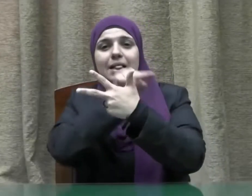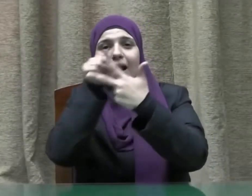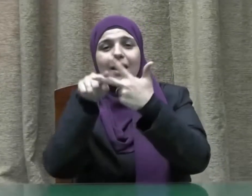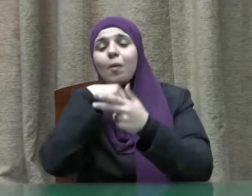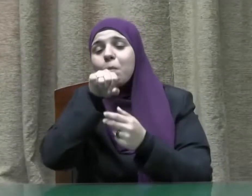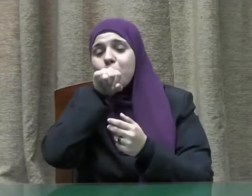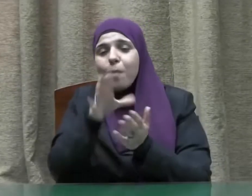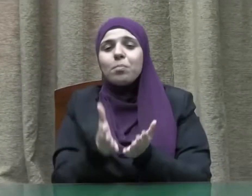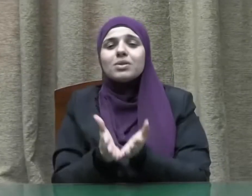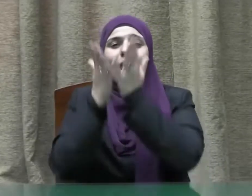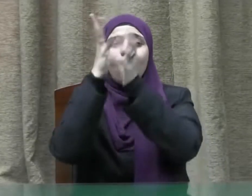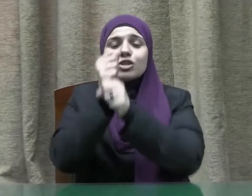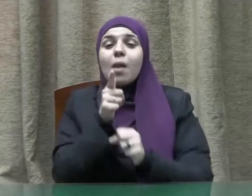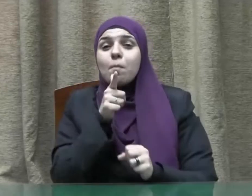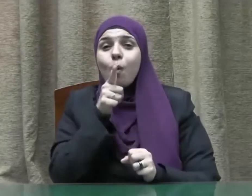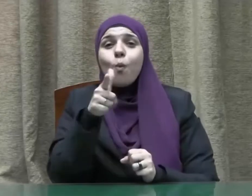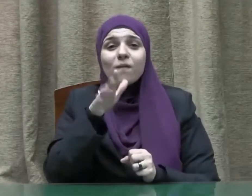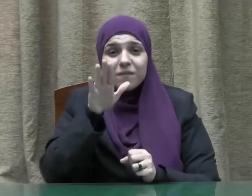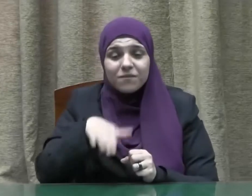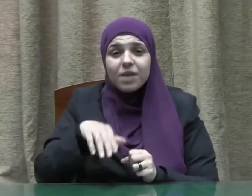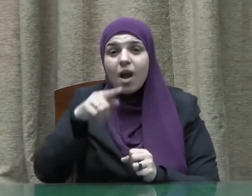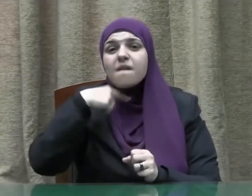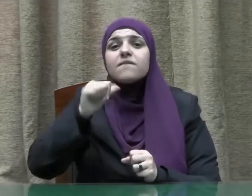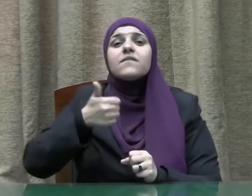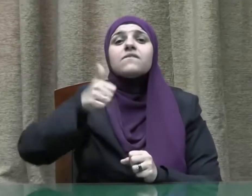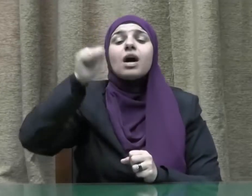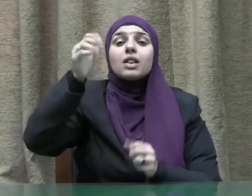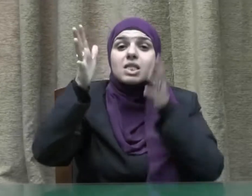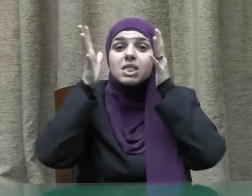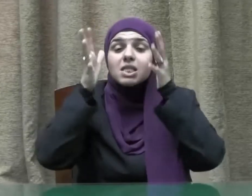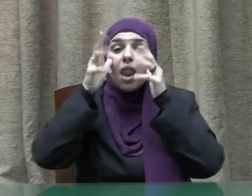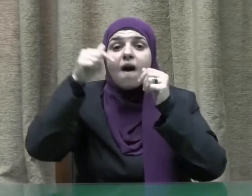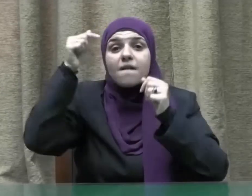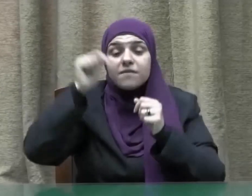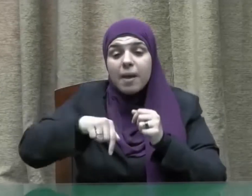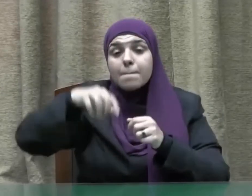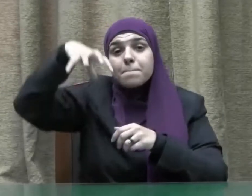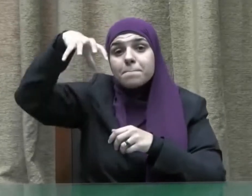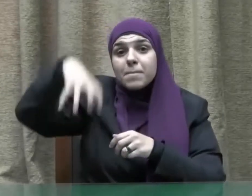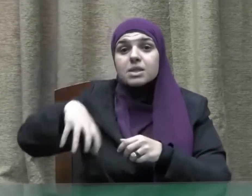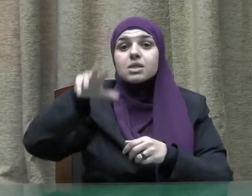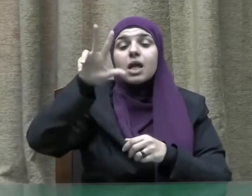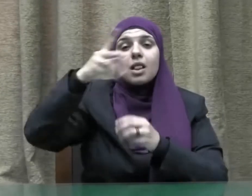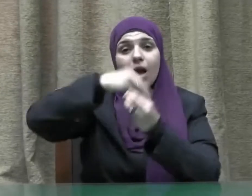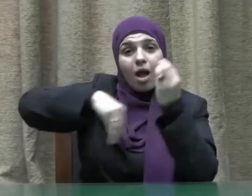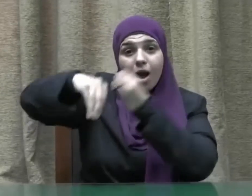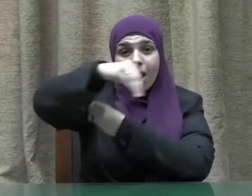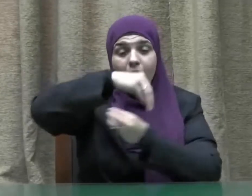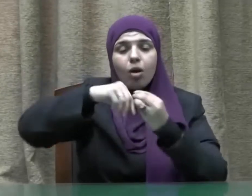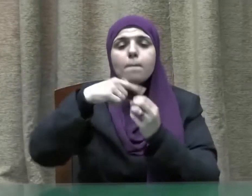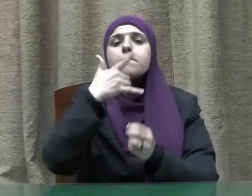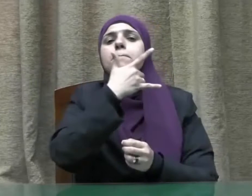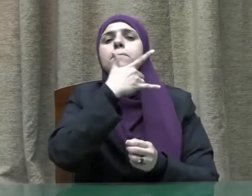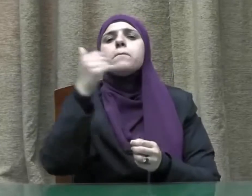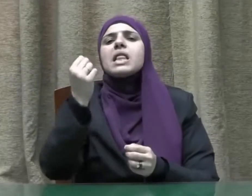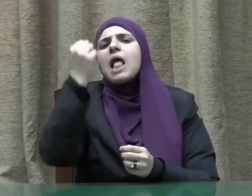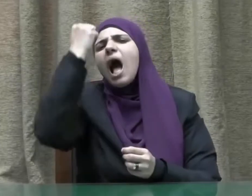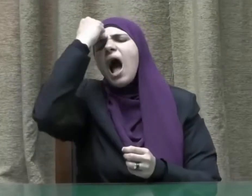يقول النبي صلى الله عليه وسلم فضل الصلاة في المسجد الحرام على غيره مئة ألف